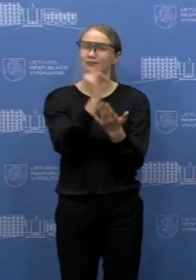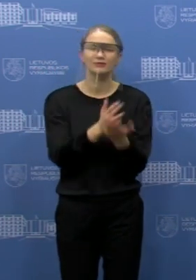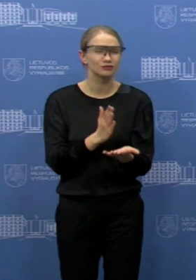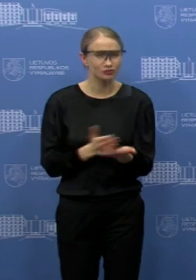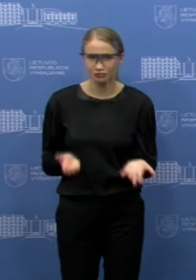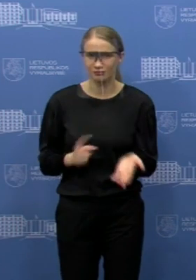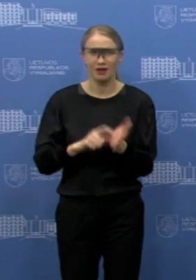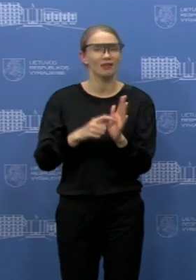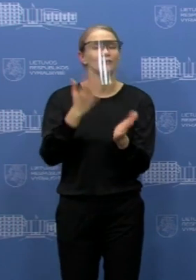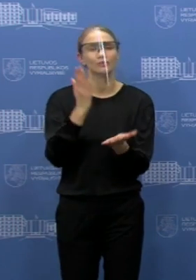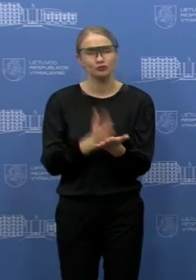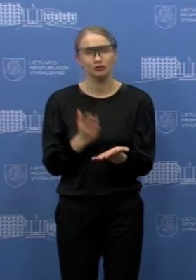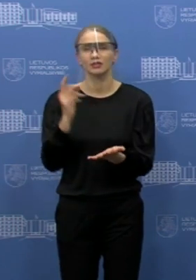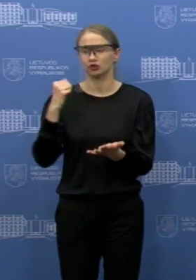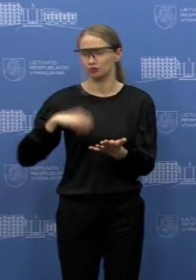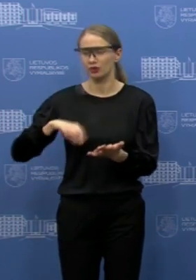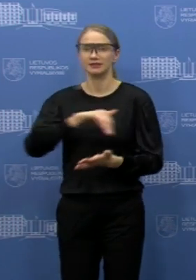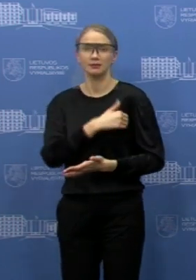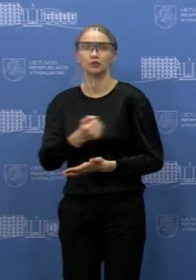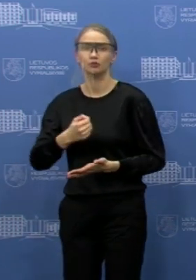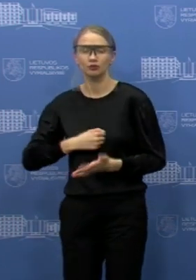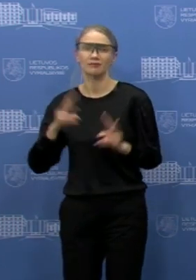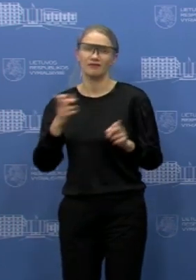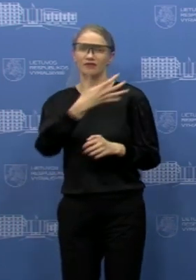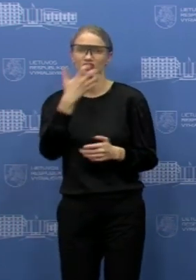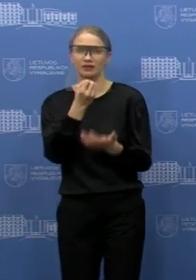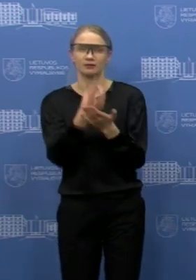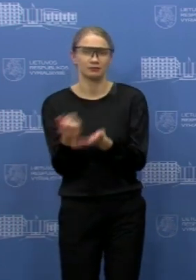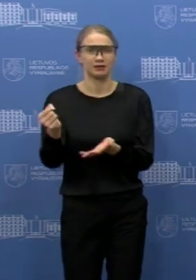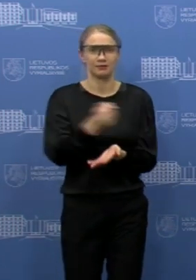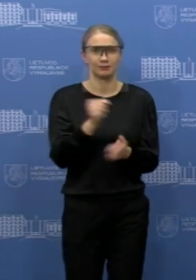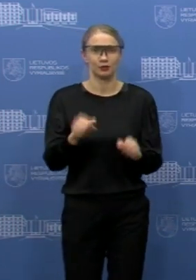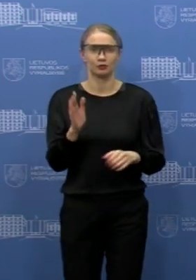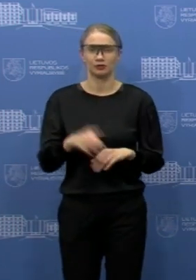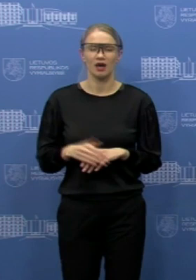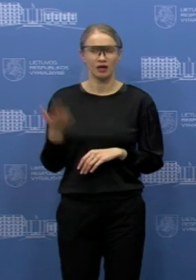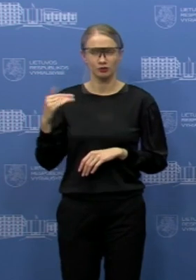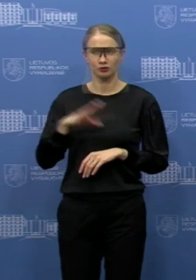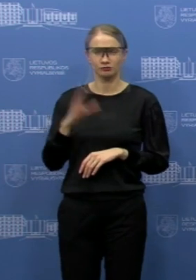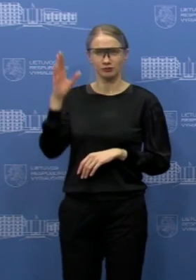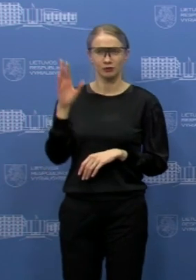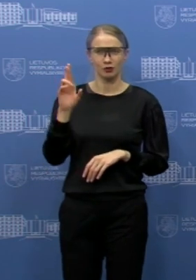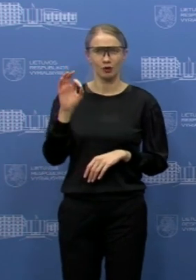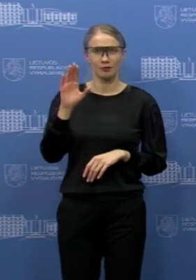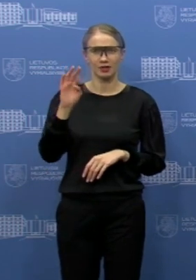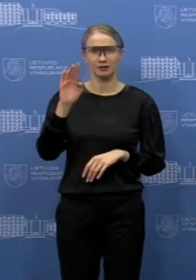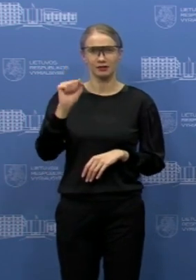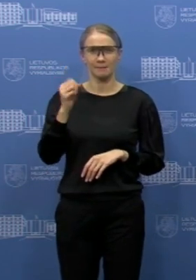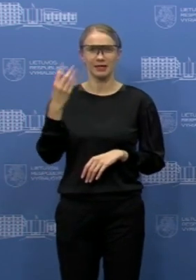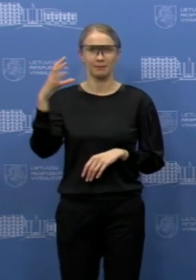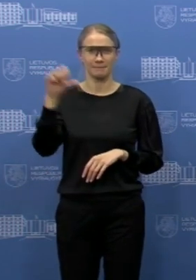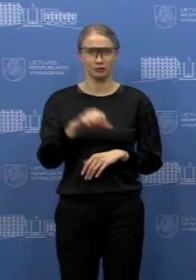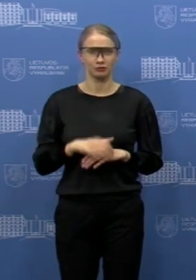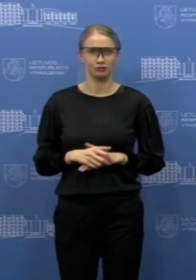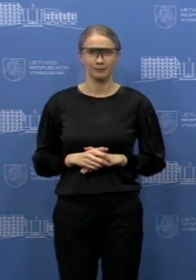vietos ir patalpų, kur tokius pacientus būtų galima priimti. Prieš tai ranką kėlė Roberta, penkiolika minučių Roberta,